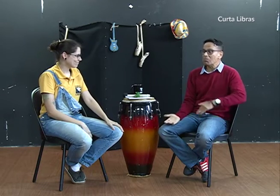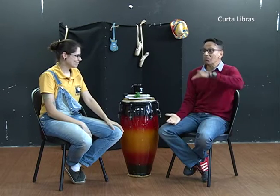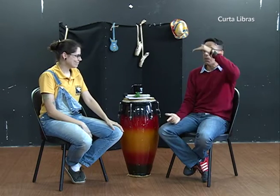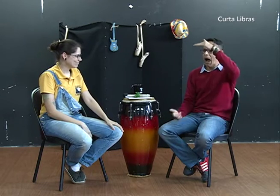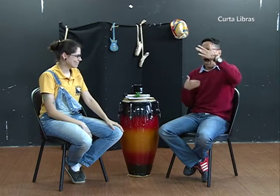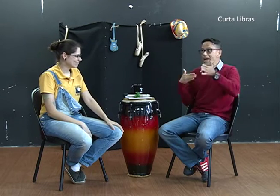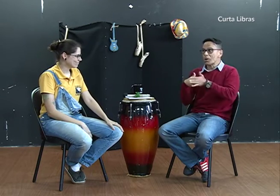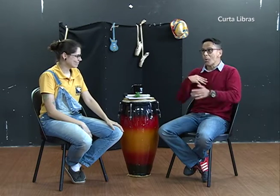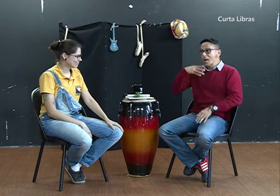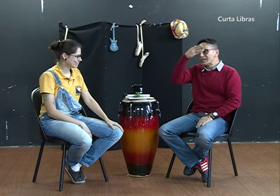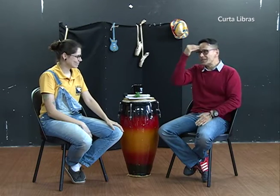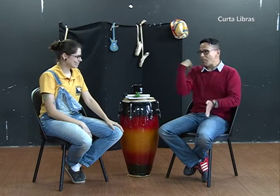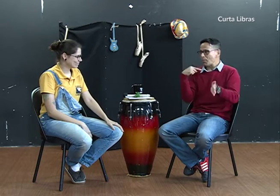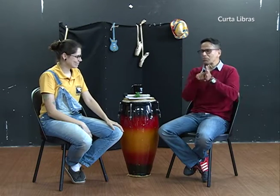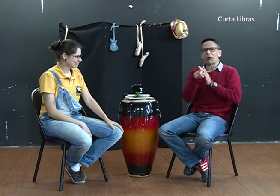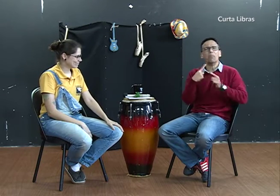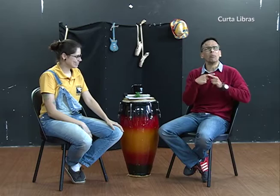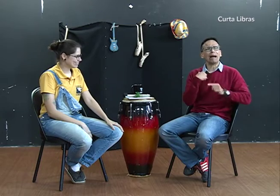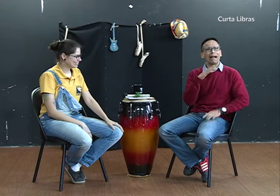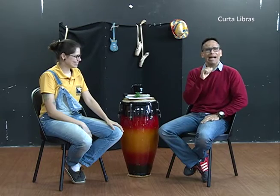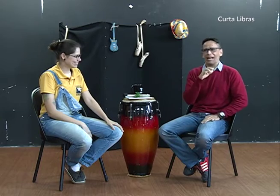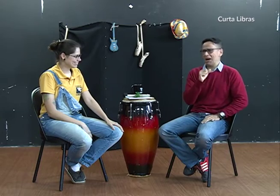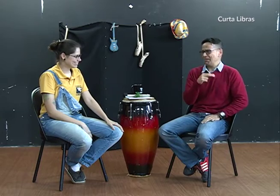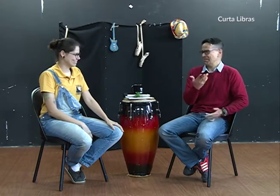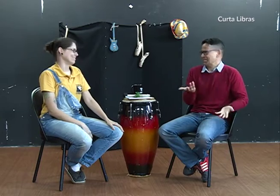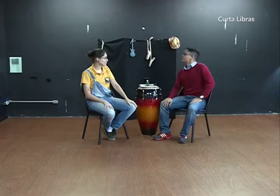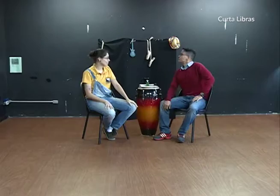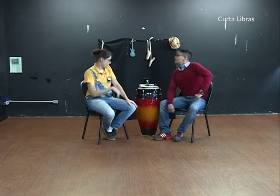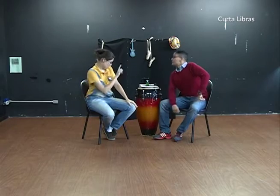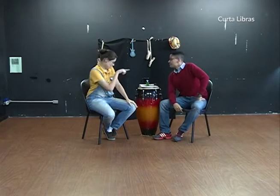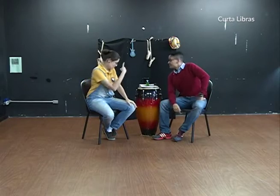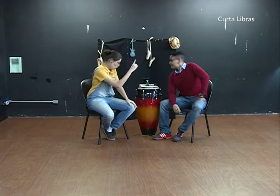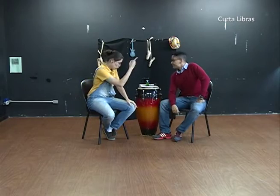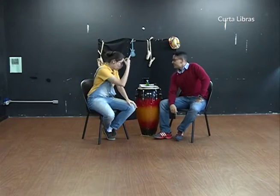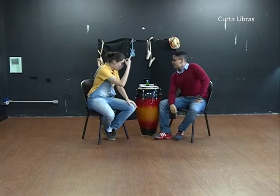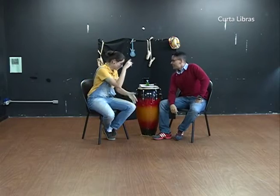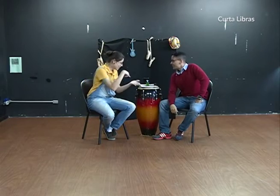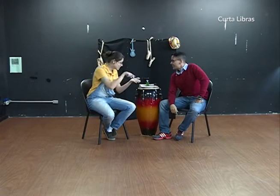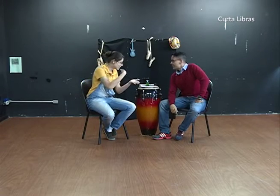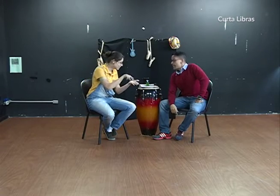Eu cresci e esqueci de perguntar por que Cacau. Teu dom é a dança?